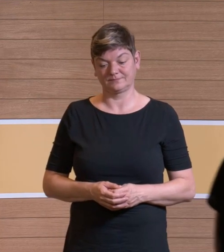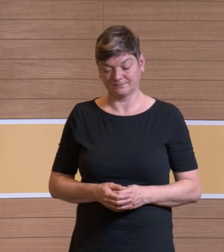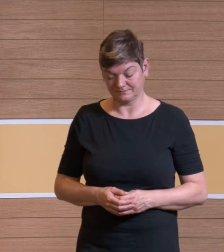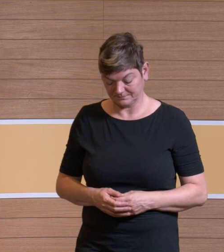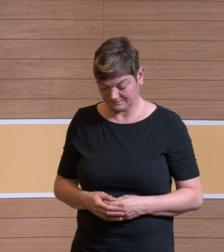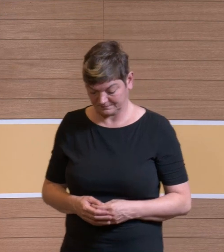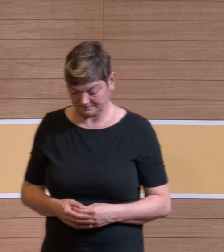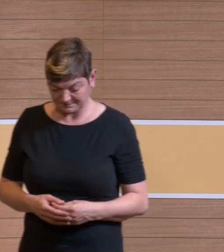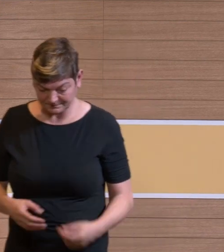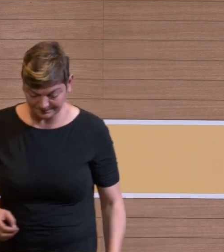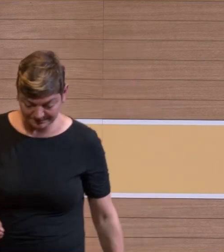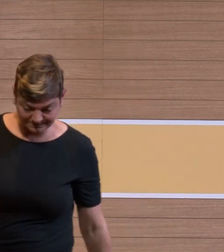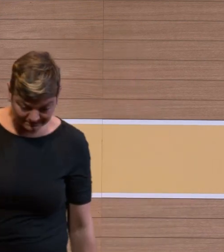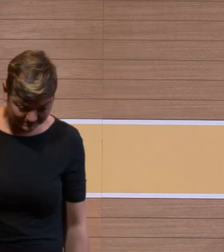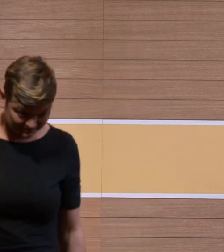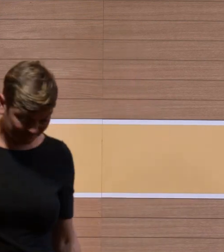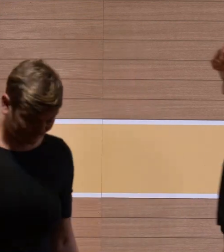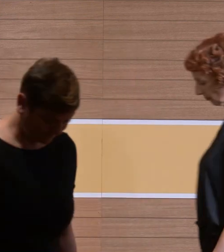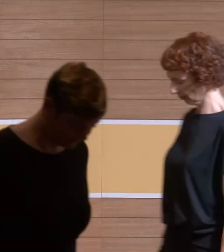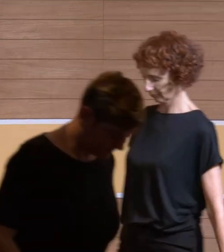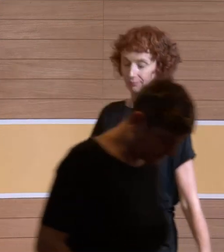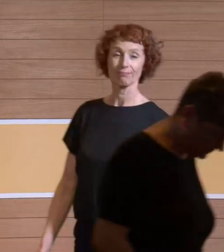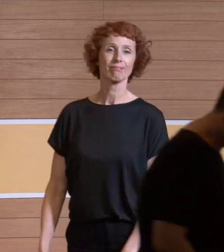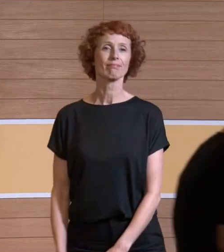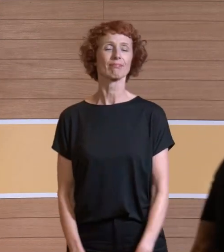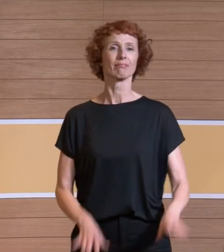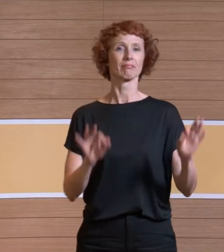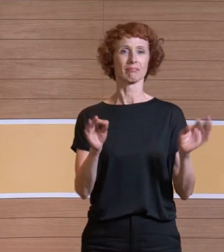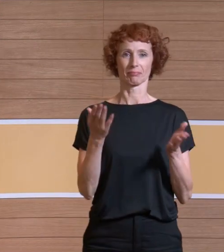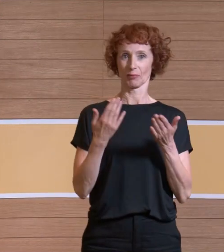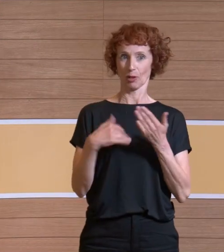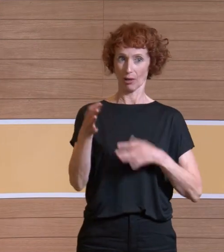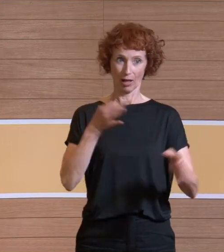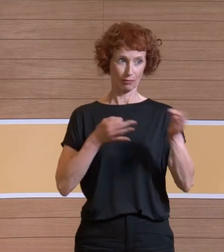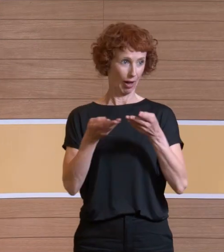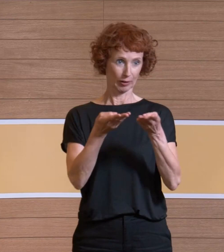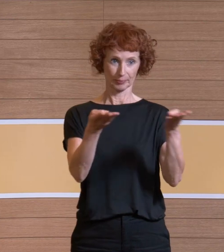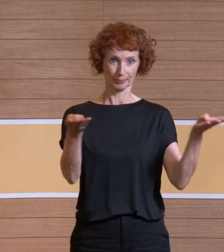Gut, Frage beantwortet. Wunderbar. Gibt es noch Fragen im Saal?